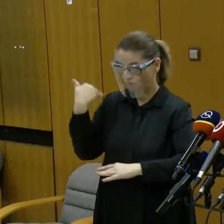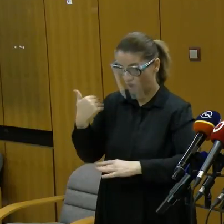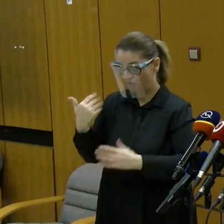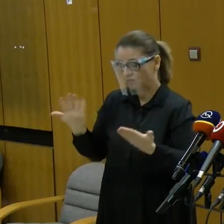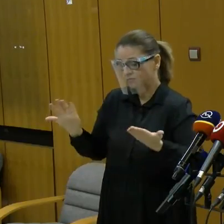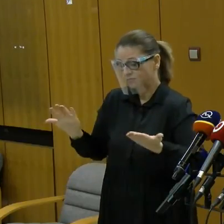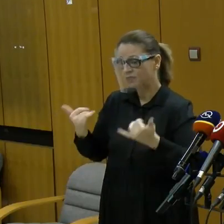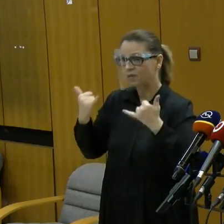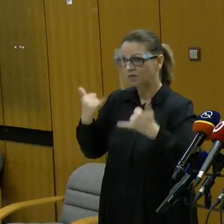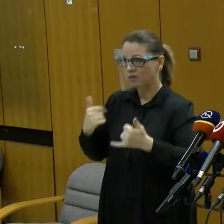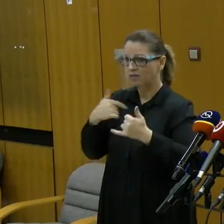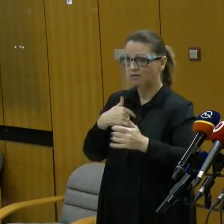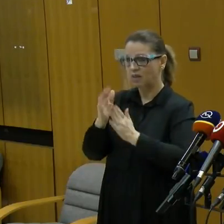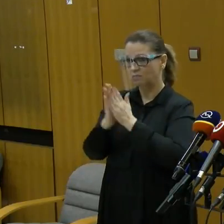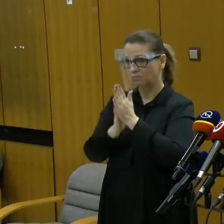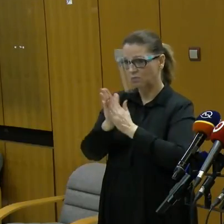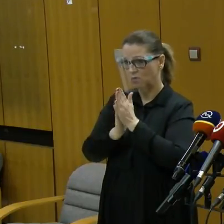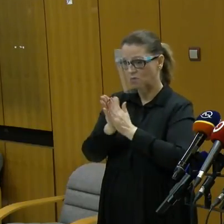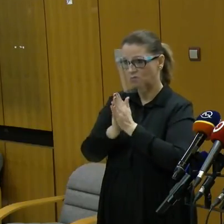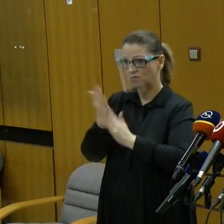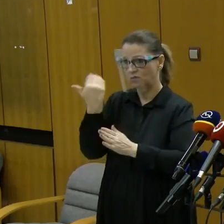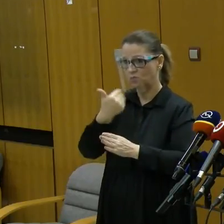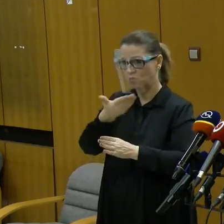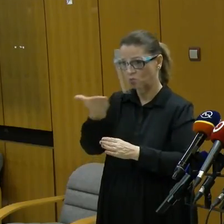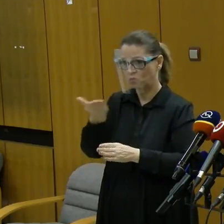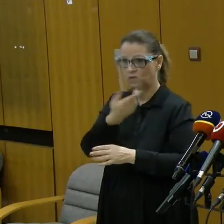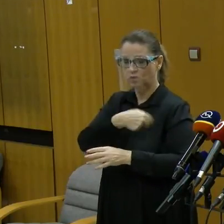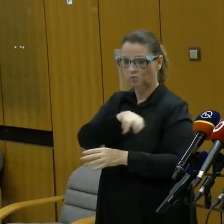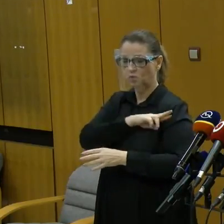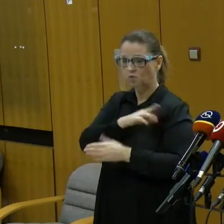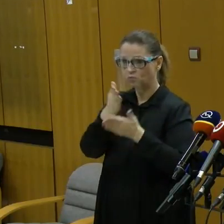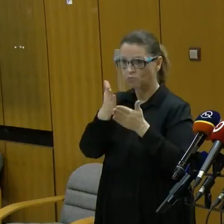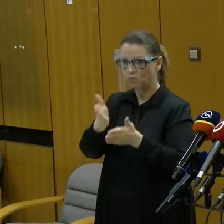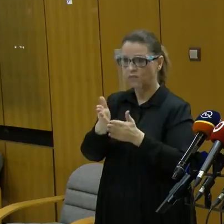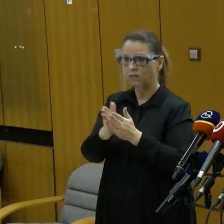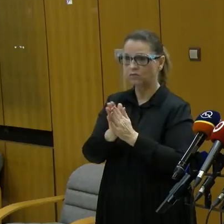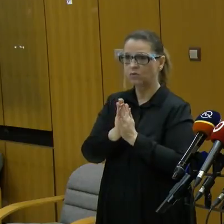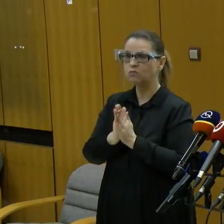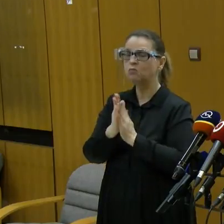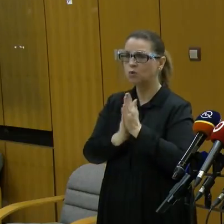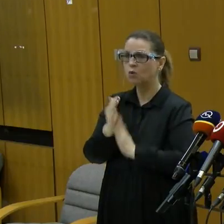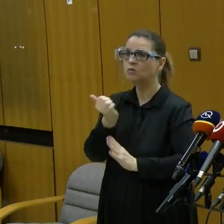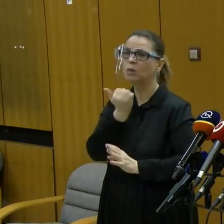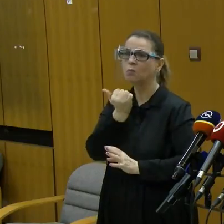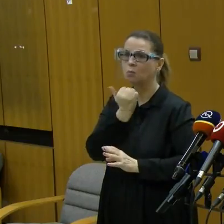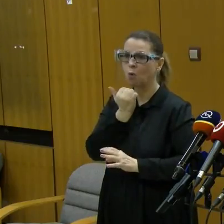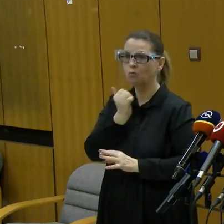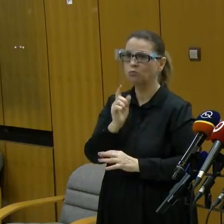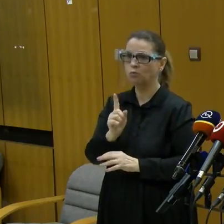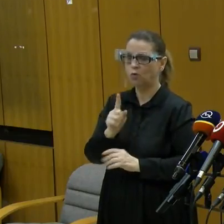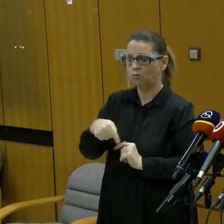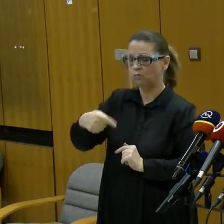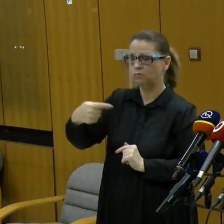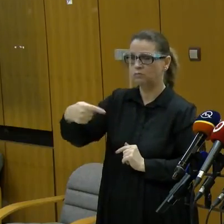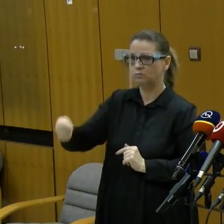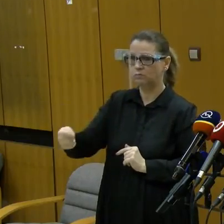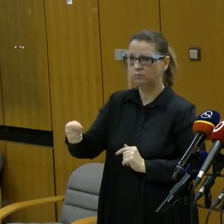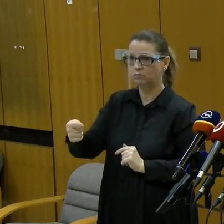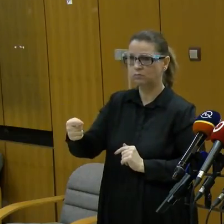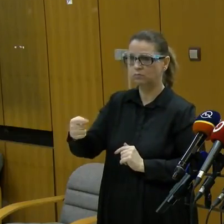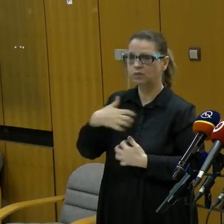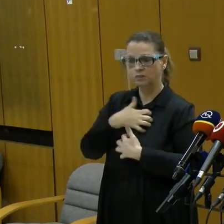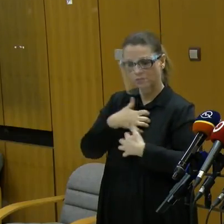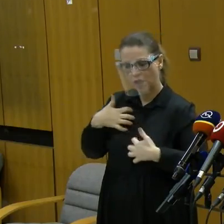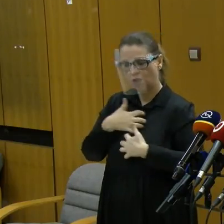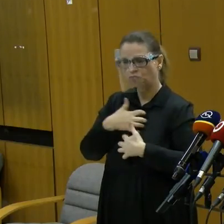sa ja na zodpovednosť občanov v tejto krajine. Spolieham sa na to, že si dáme pozor v poslednúce dní a že urobíme všetko